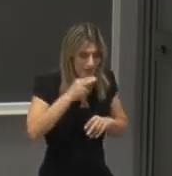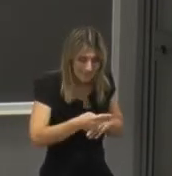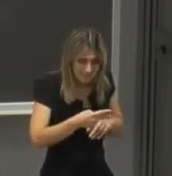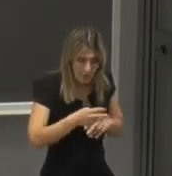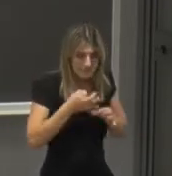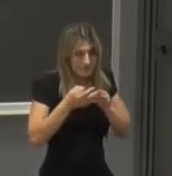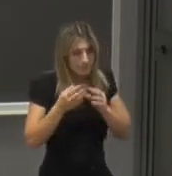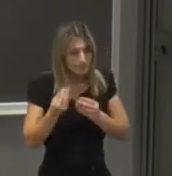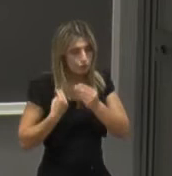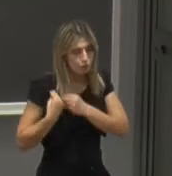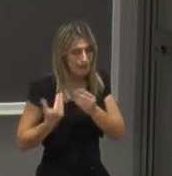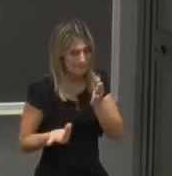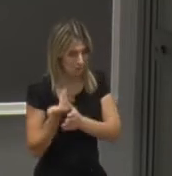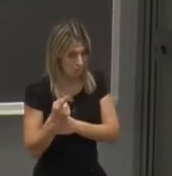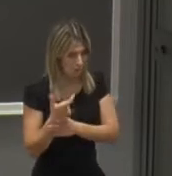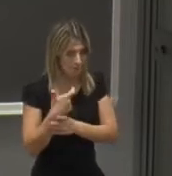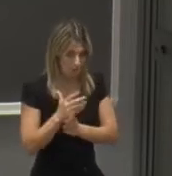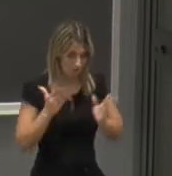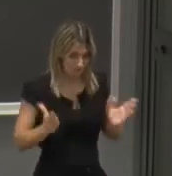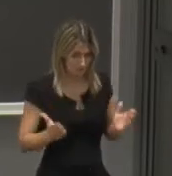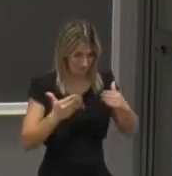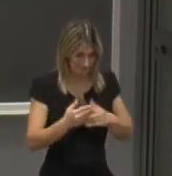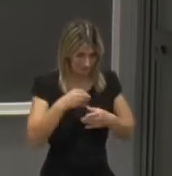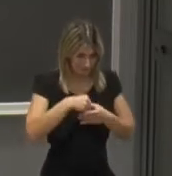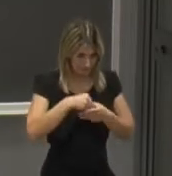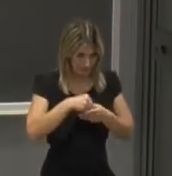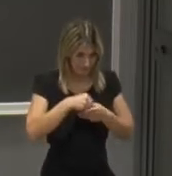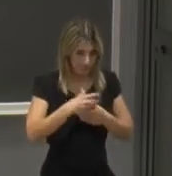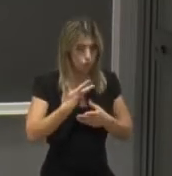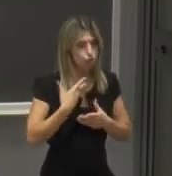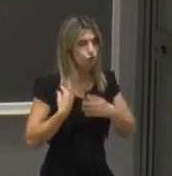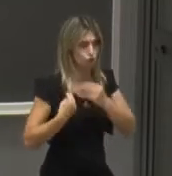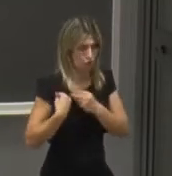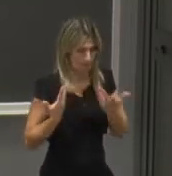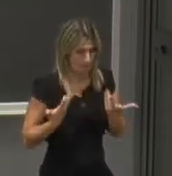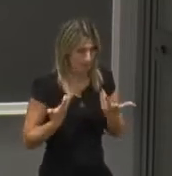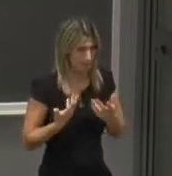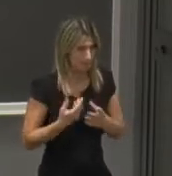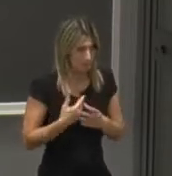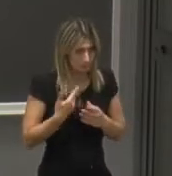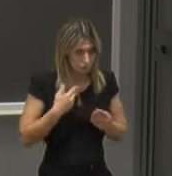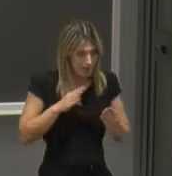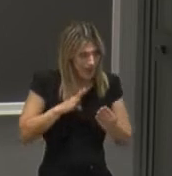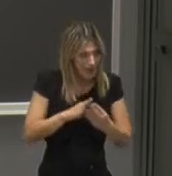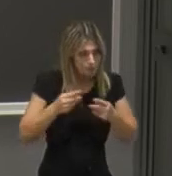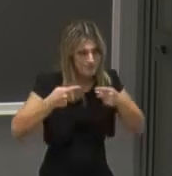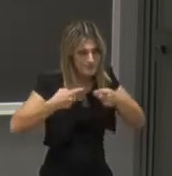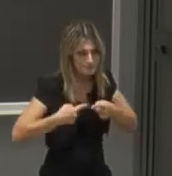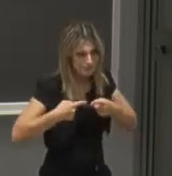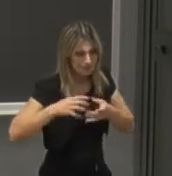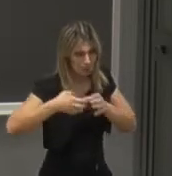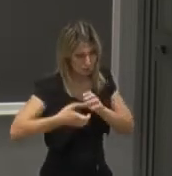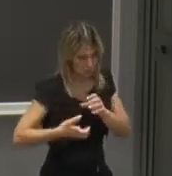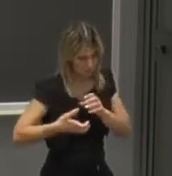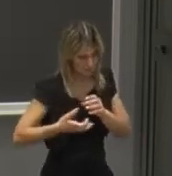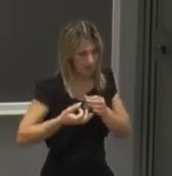nuove domande perché innanzitutto nel nostro dipartimento ci si pongono domande si affrontano sfide complesse